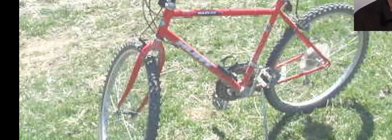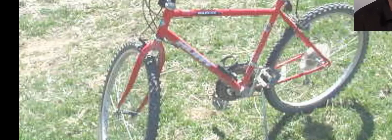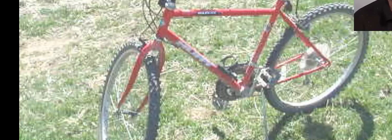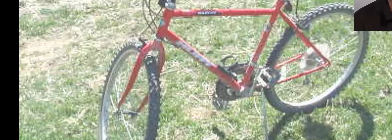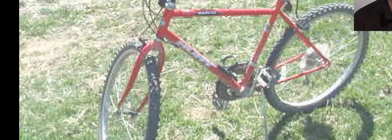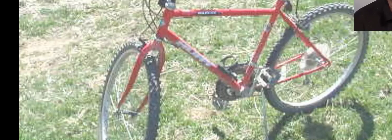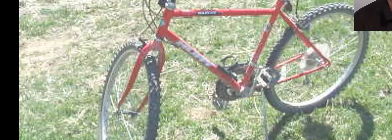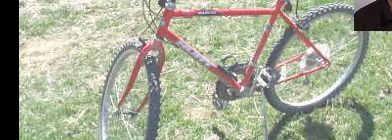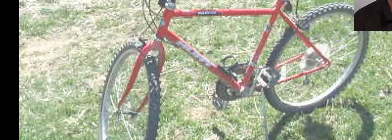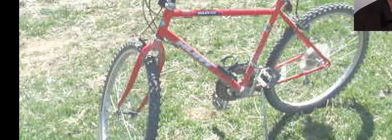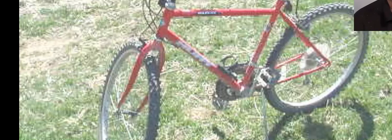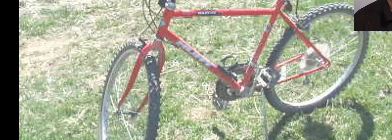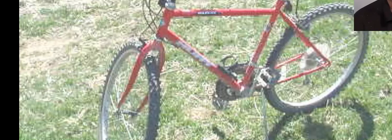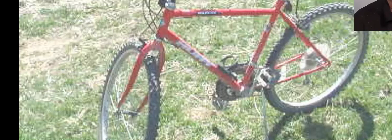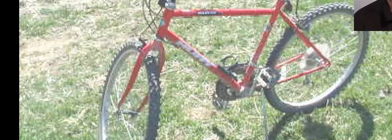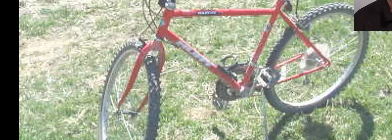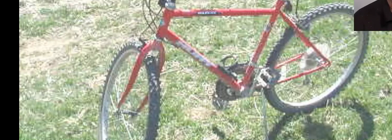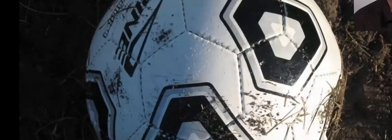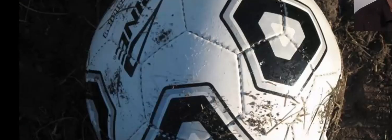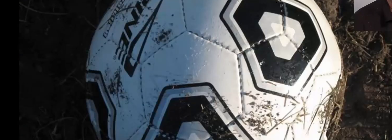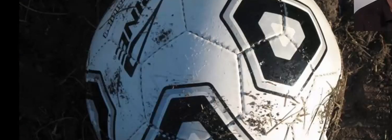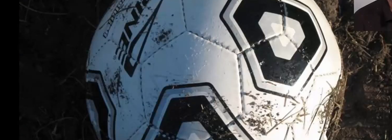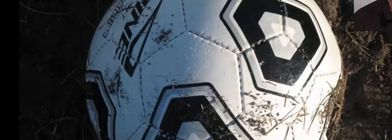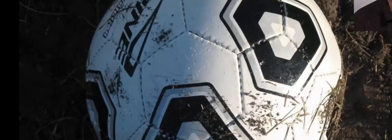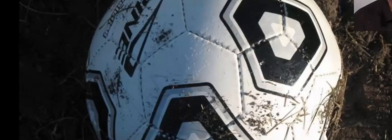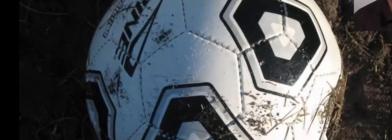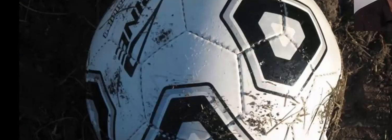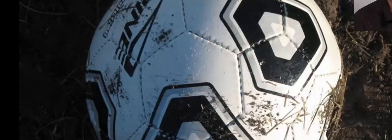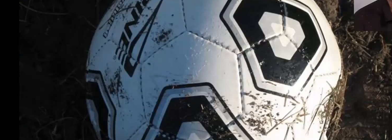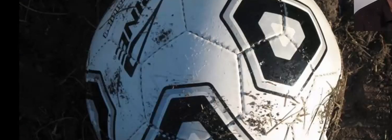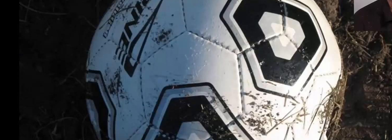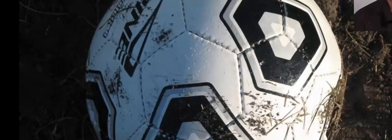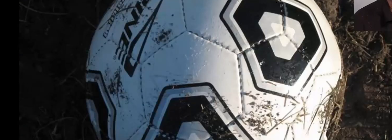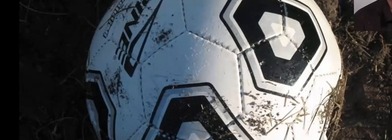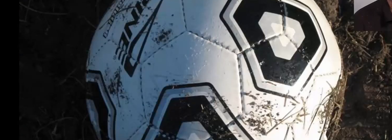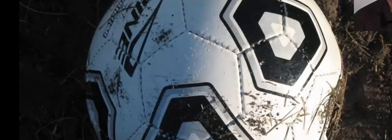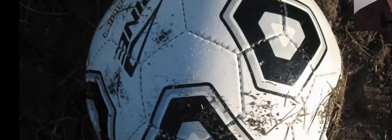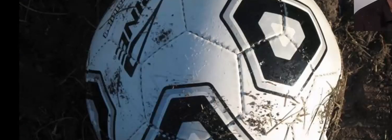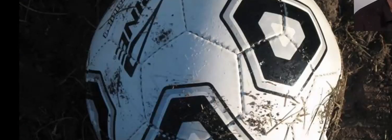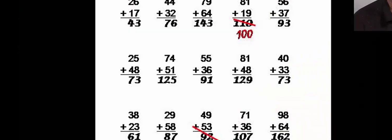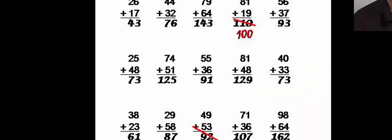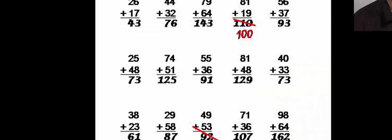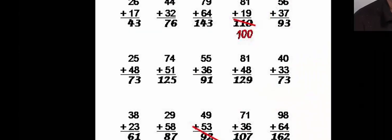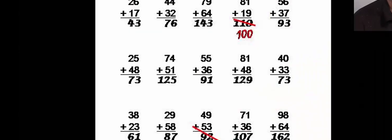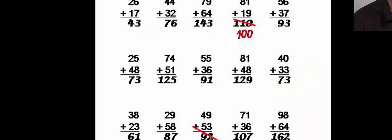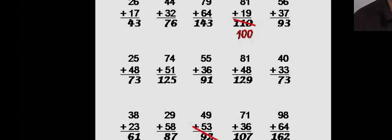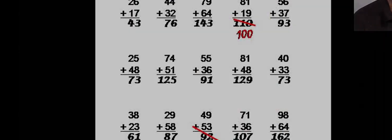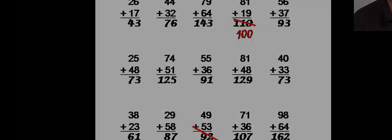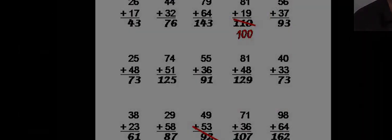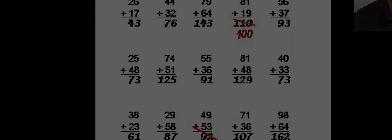bicicleta, el balón, el examen.